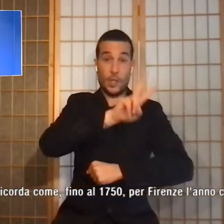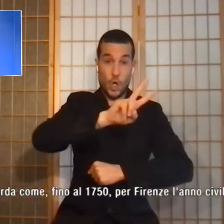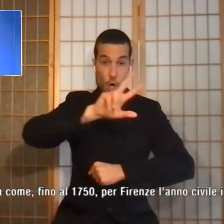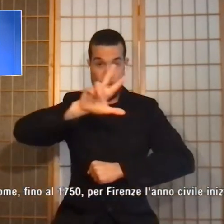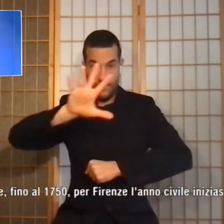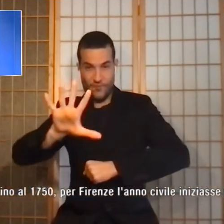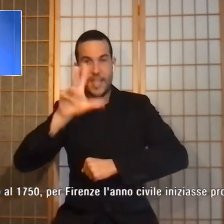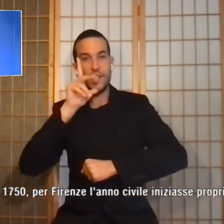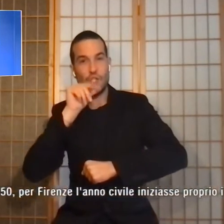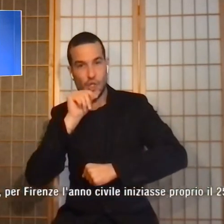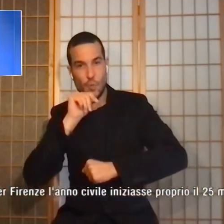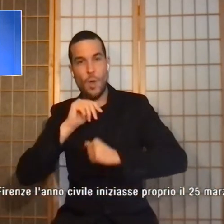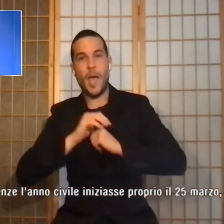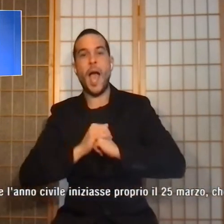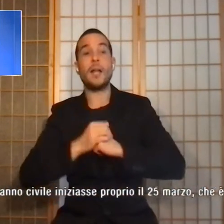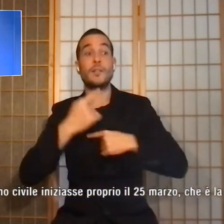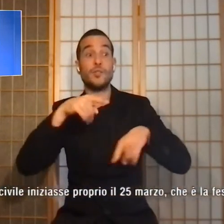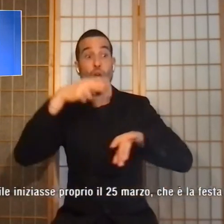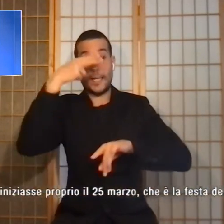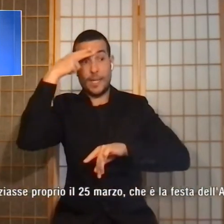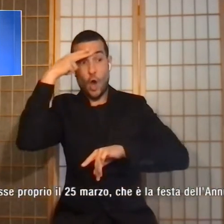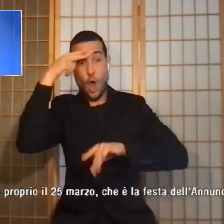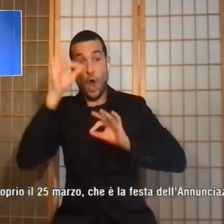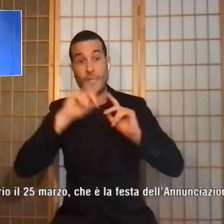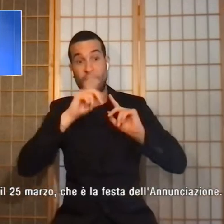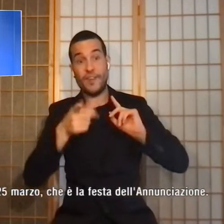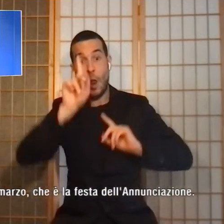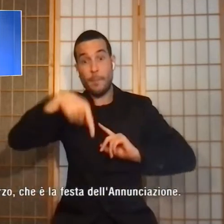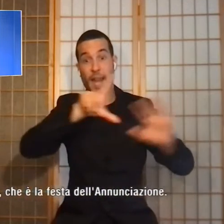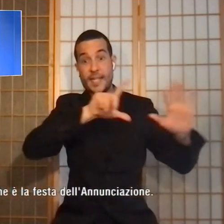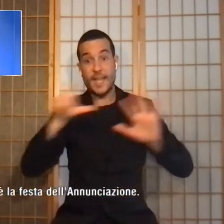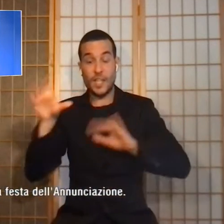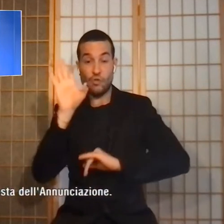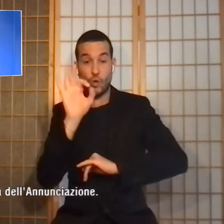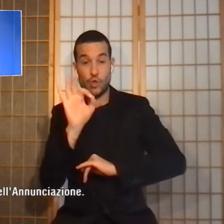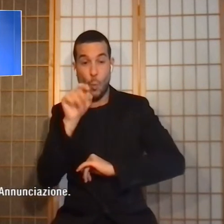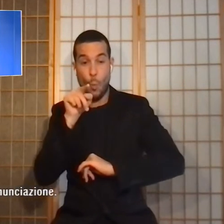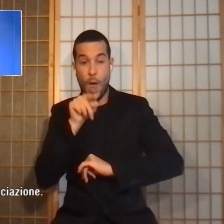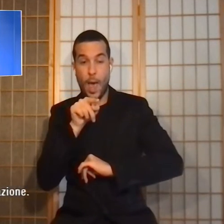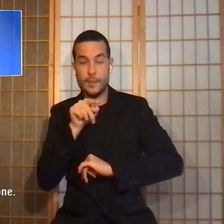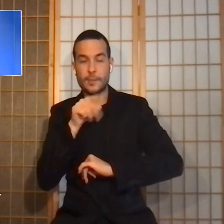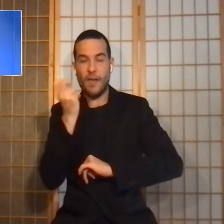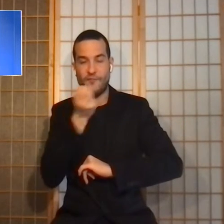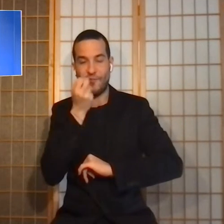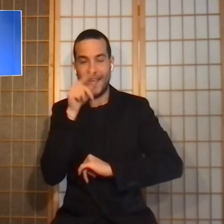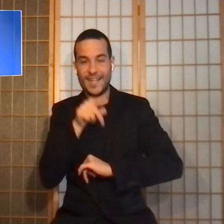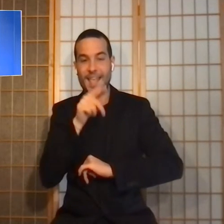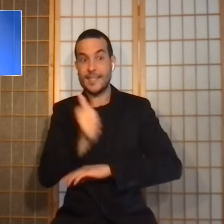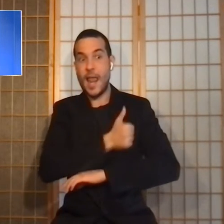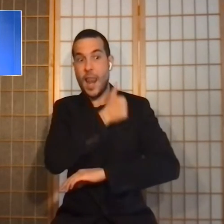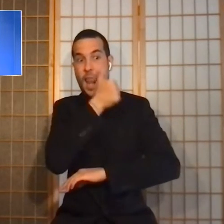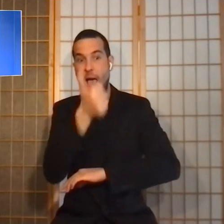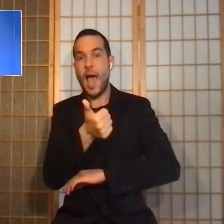e che ricorda come fino al 1750 per Firenze l'anno civile